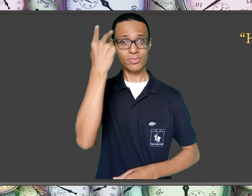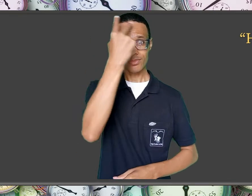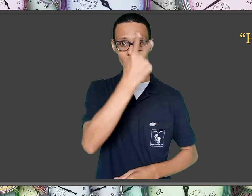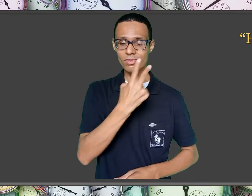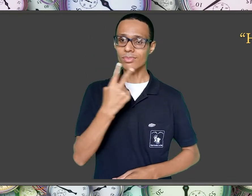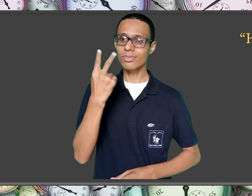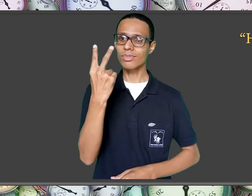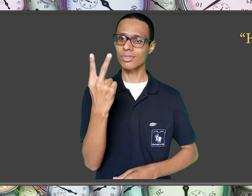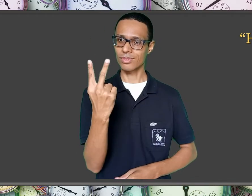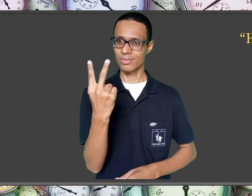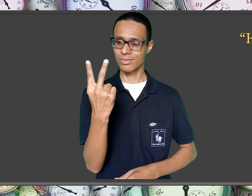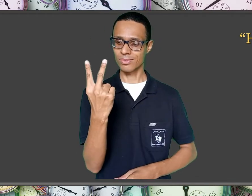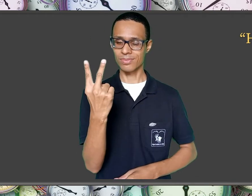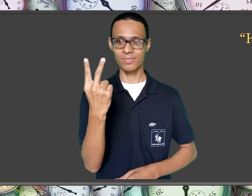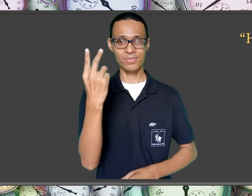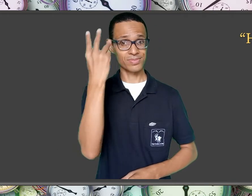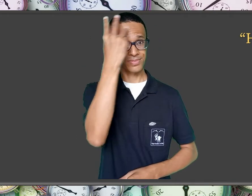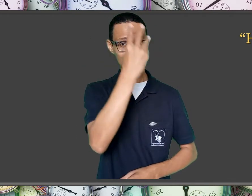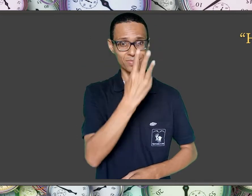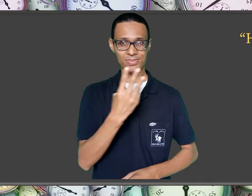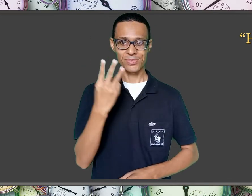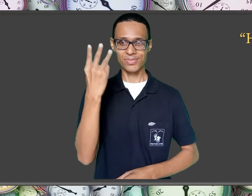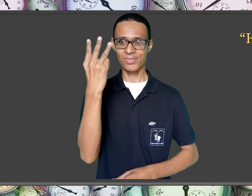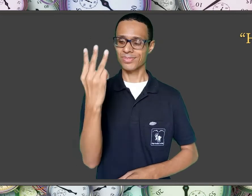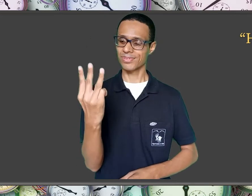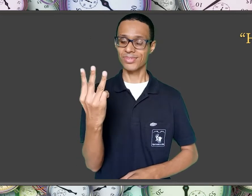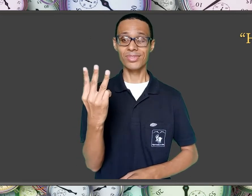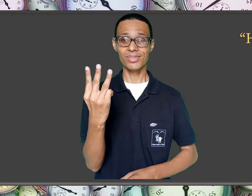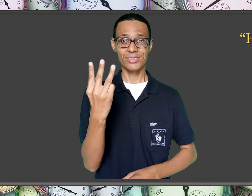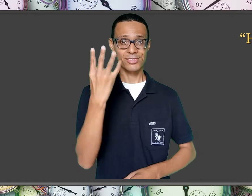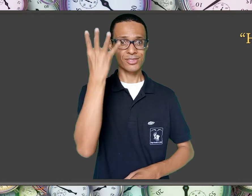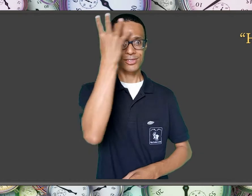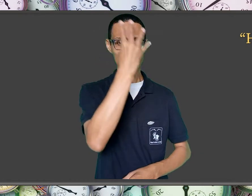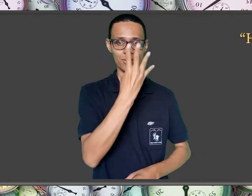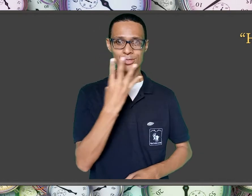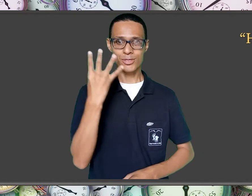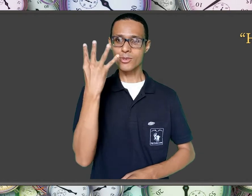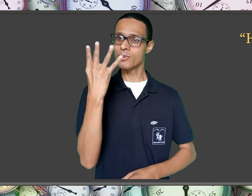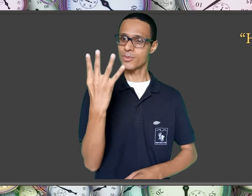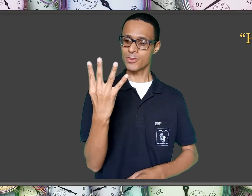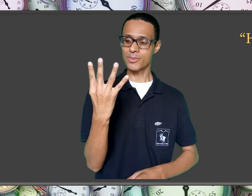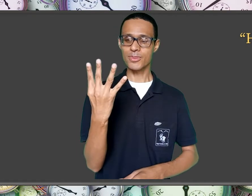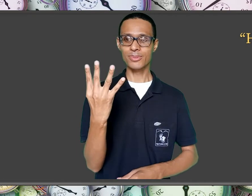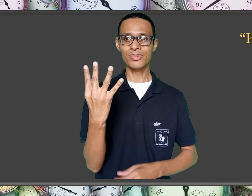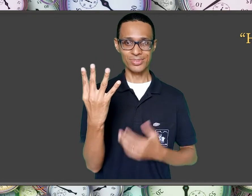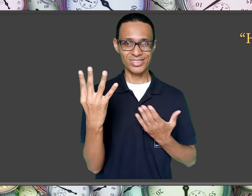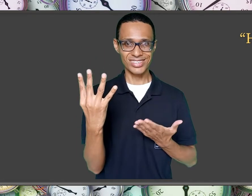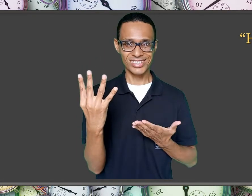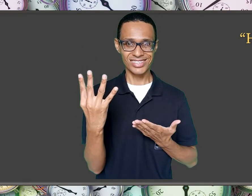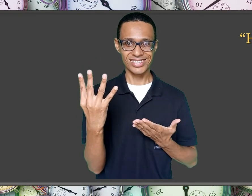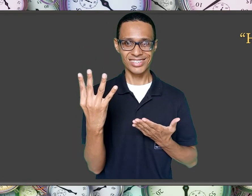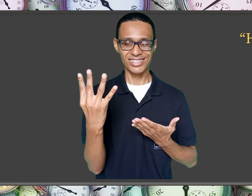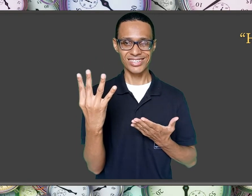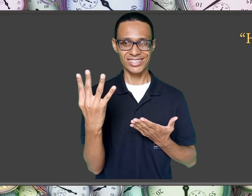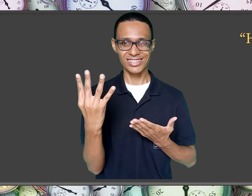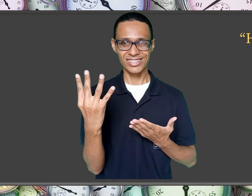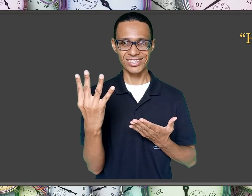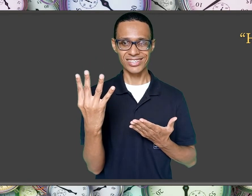hora 2, hora 3, hora 4. Se for